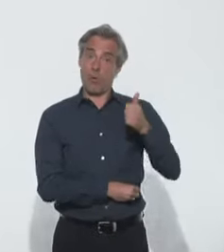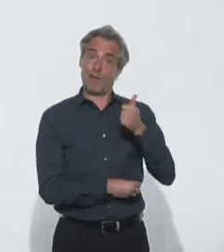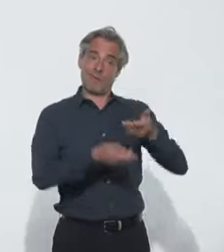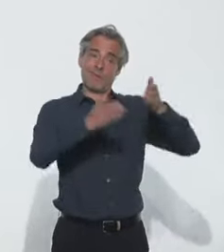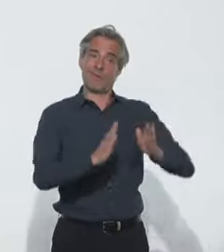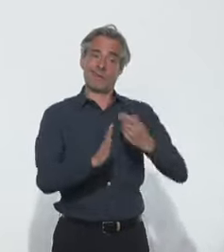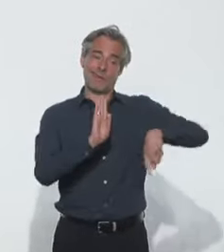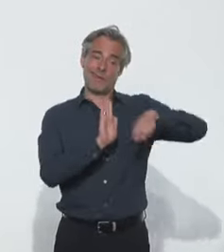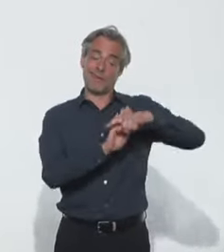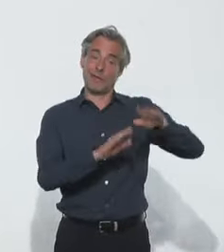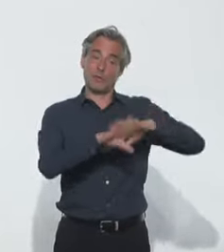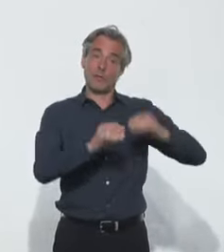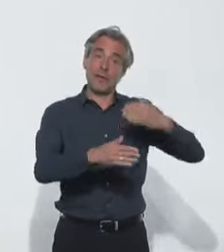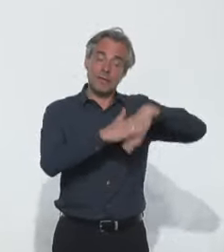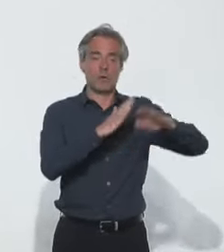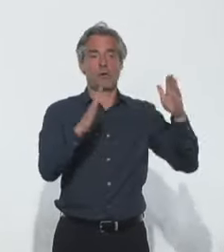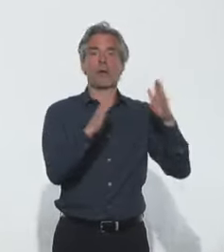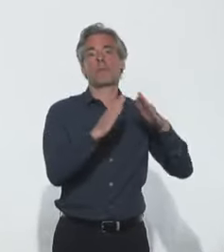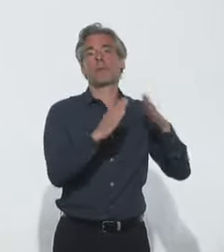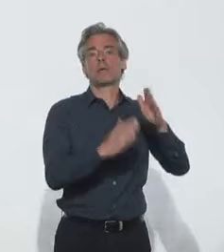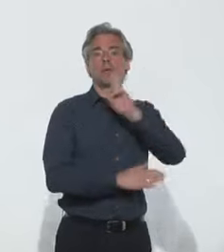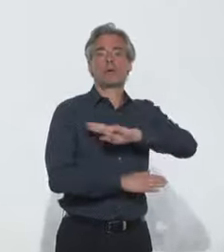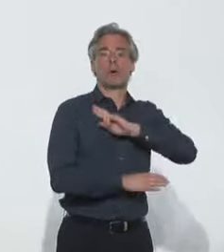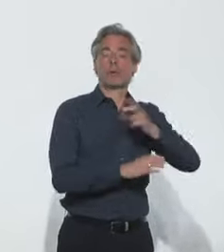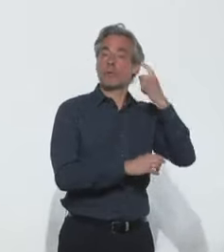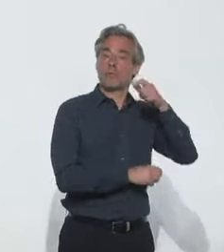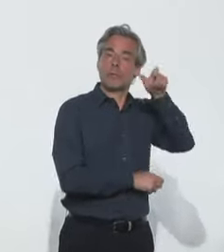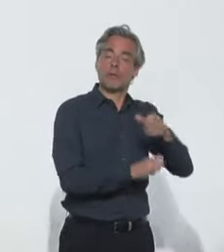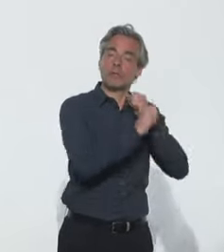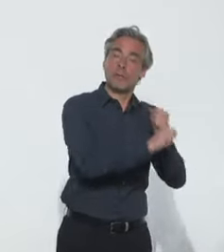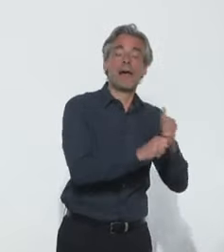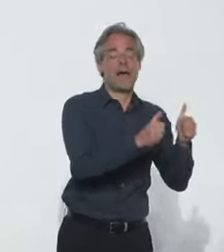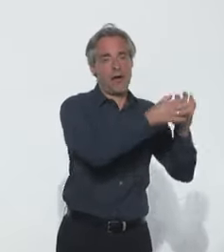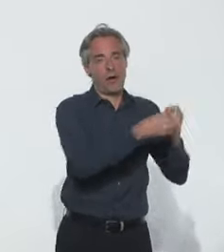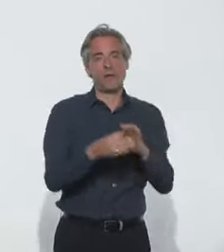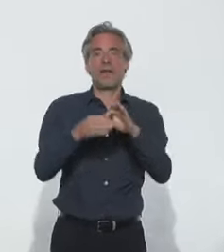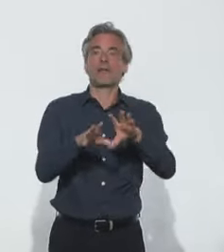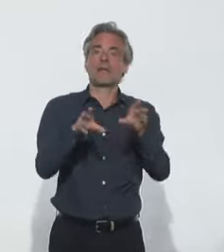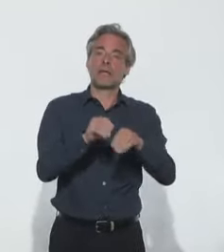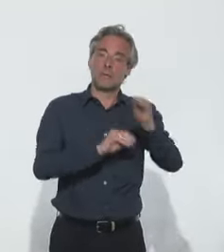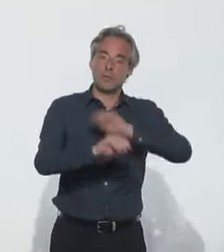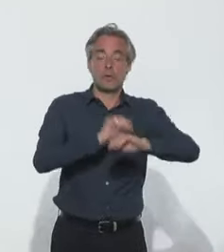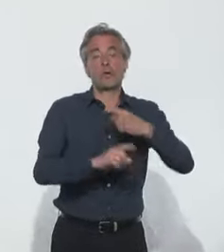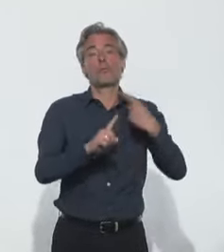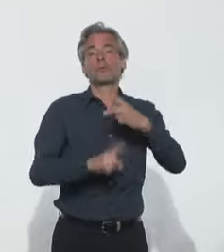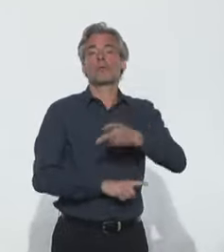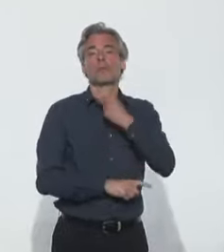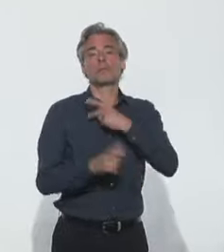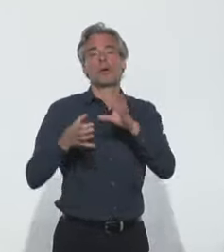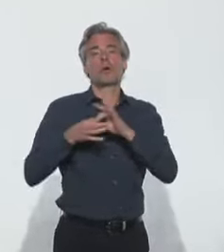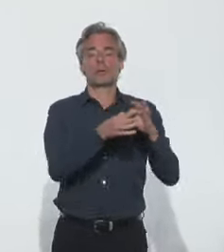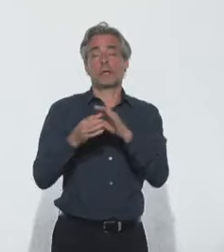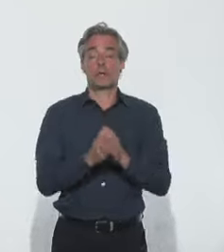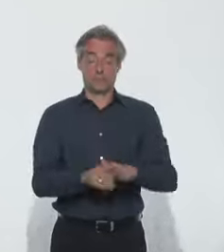mesures applicables localement, après concertation collégiale avec l'équipe soignante et en particulier les médecins coordinateurs.